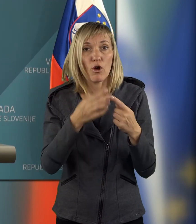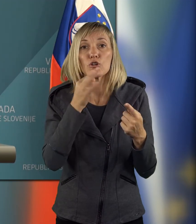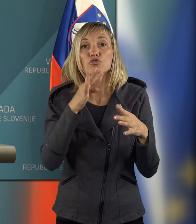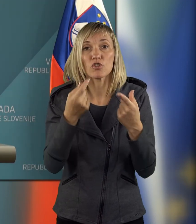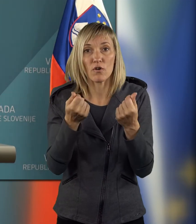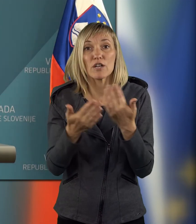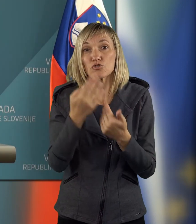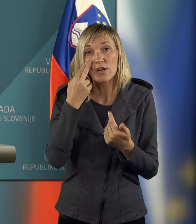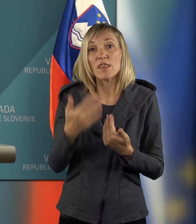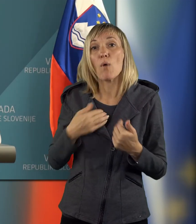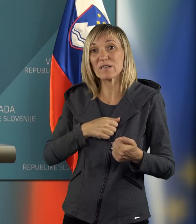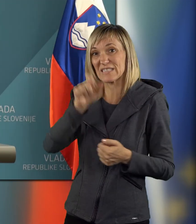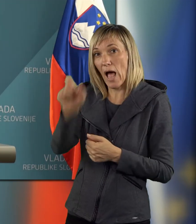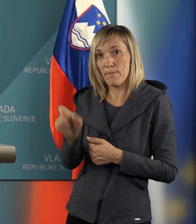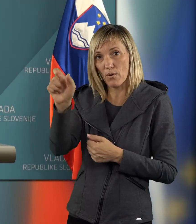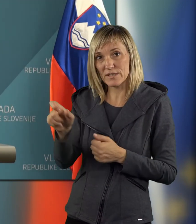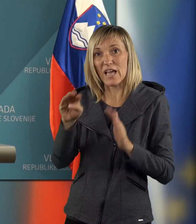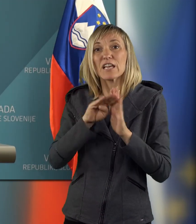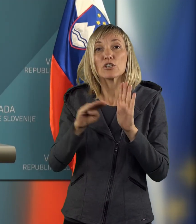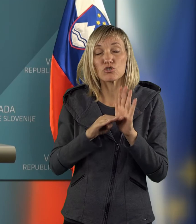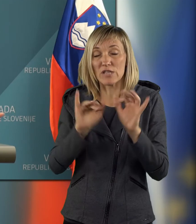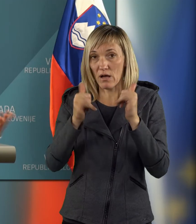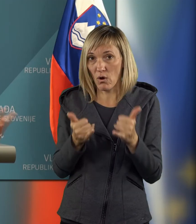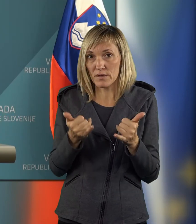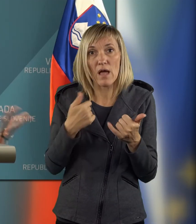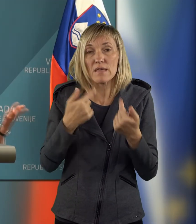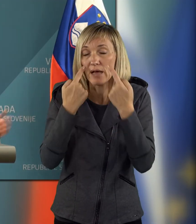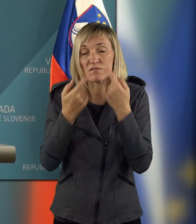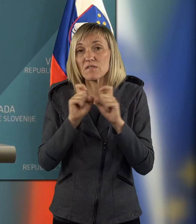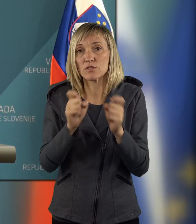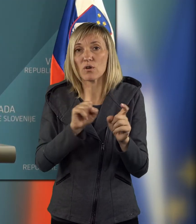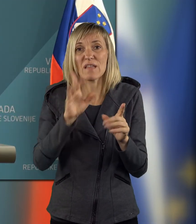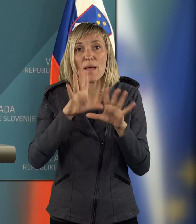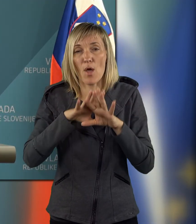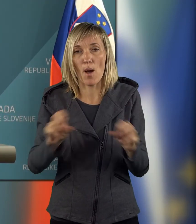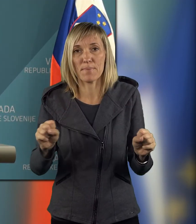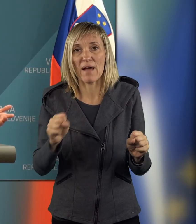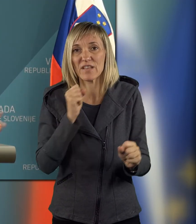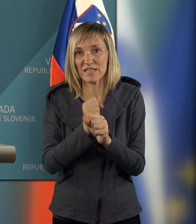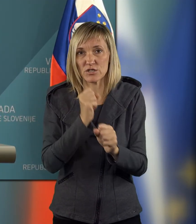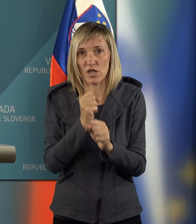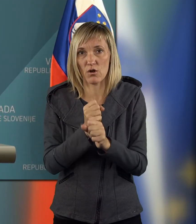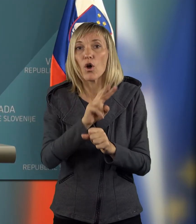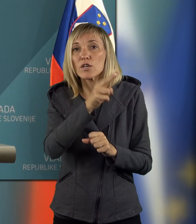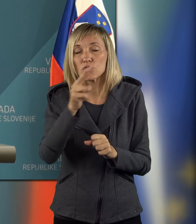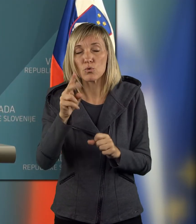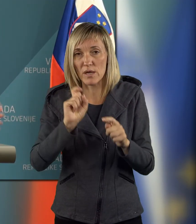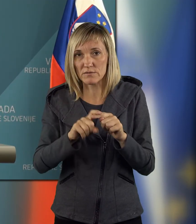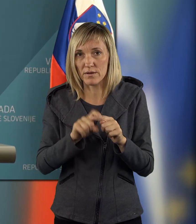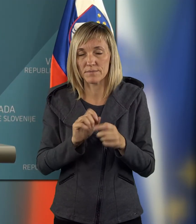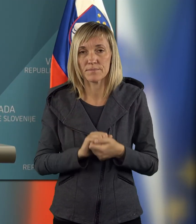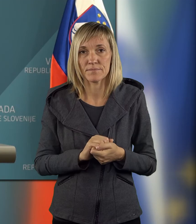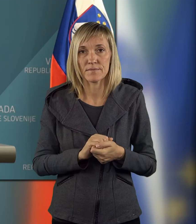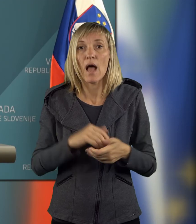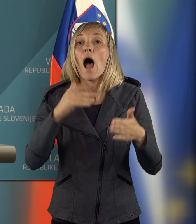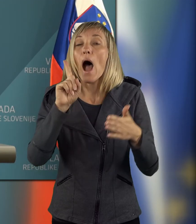če gledamo za pacijente in če je zakonsko, jaz ne vidim razloga, da ne bi opravljali, bi rekla tudi druge. Ampak